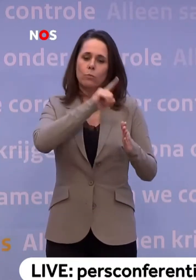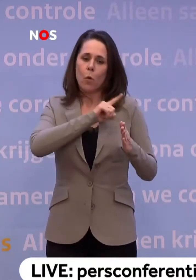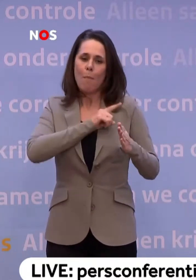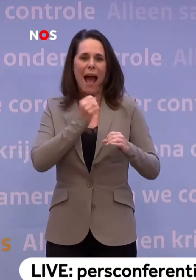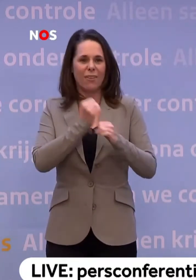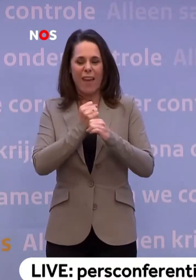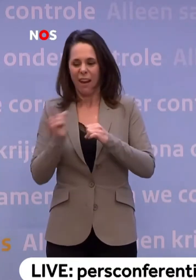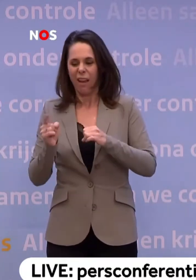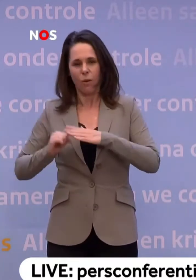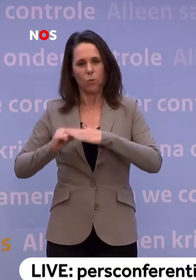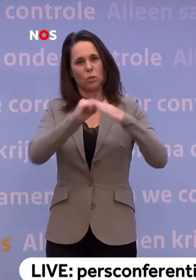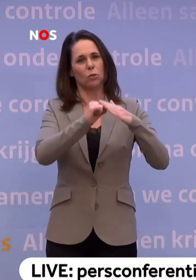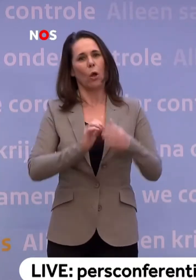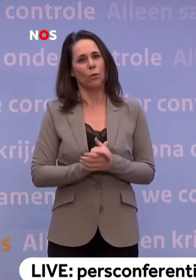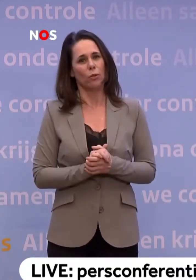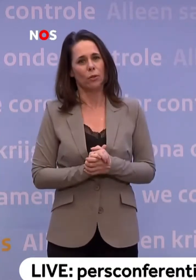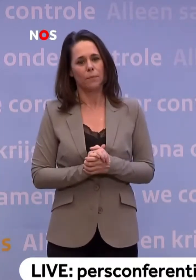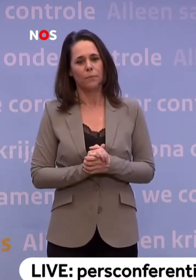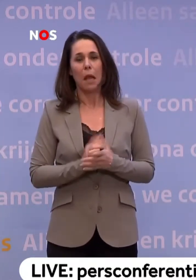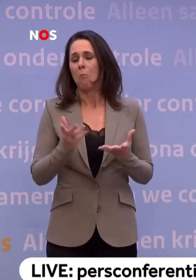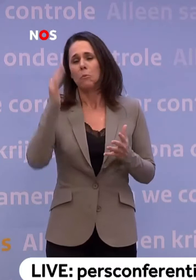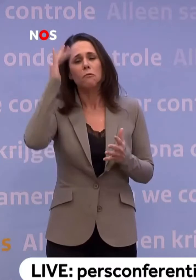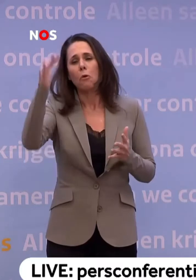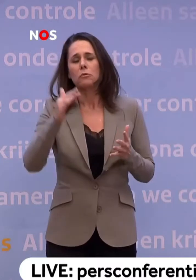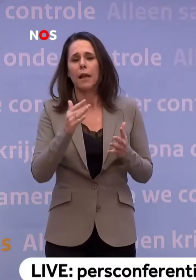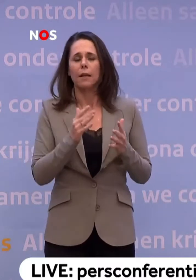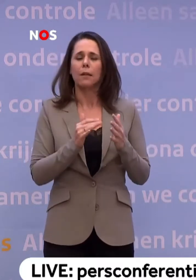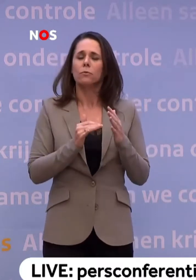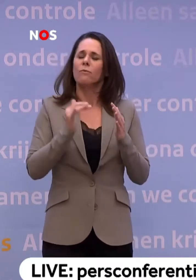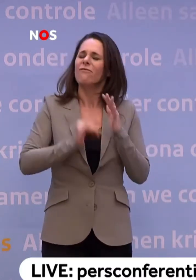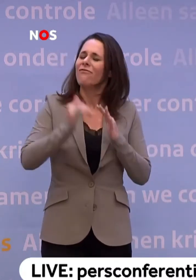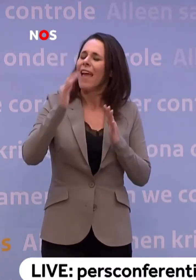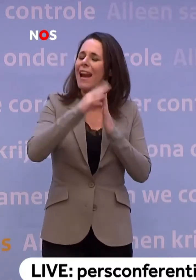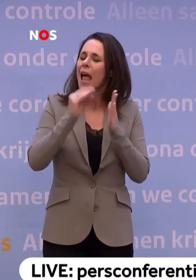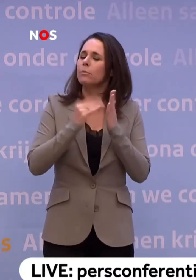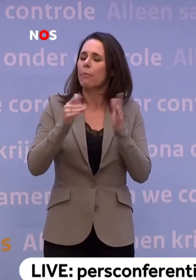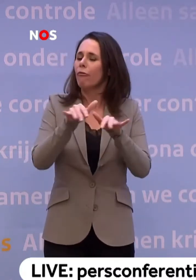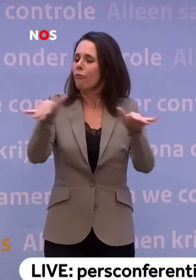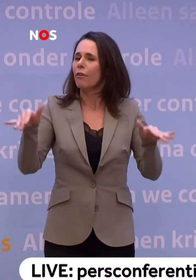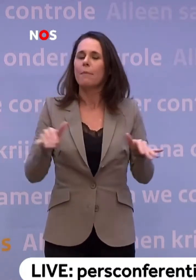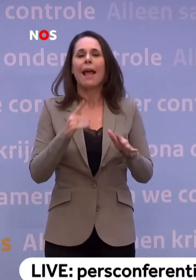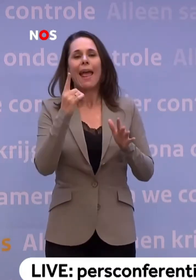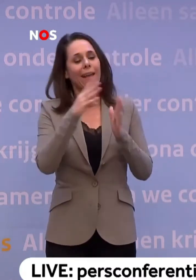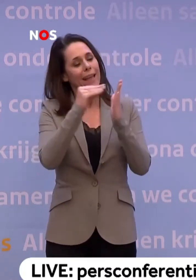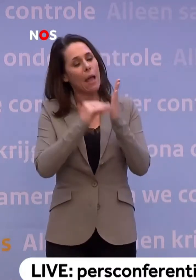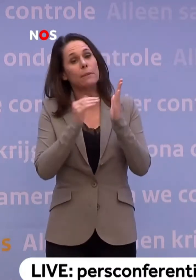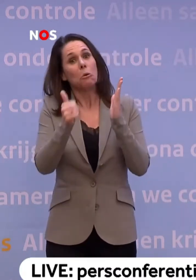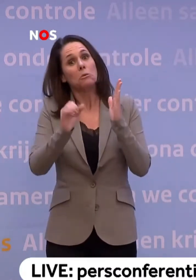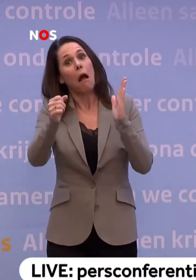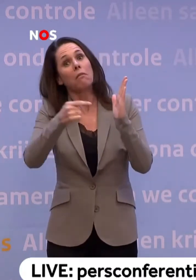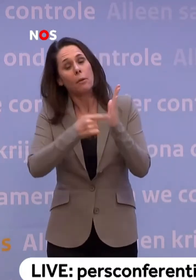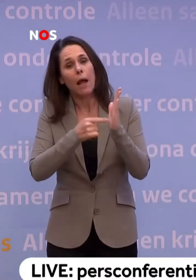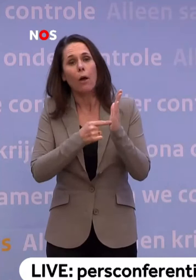En dan moet u zich voorstellen dat een eerste app... ...we hebben heel veel soorten apps op dit moment... ...maar een eerste appsoort om goed te gebruiken...